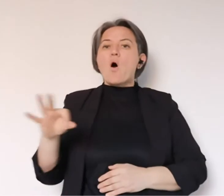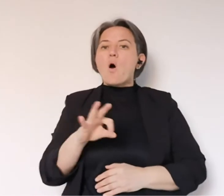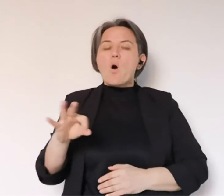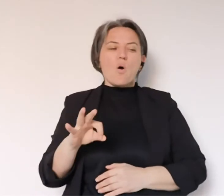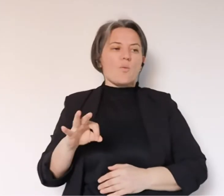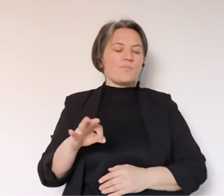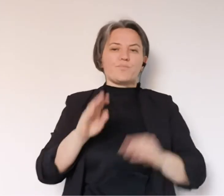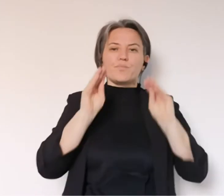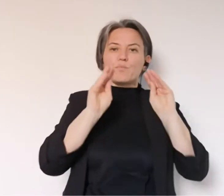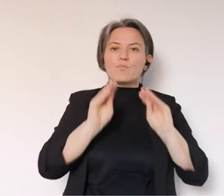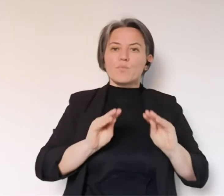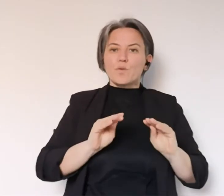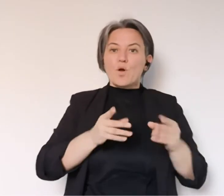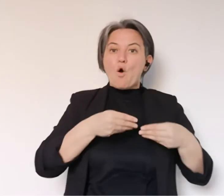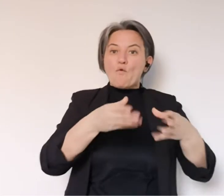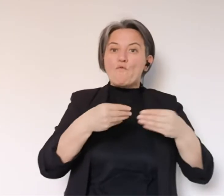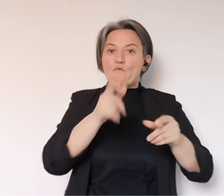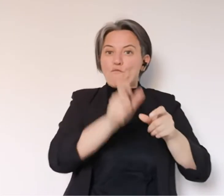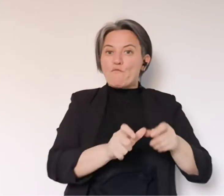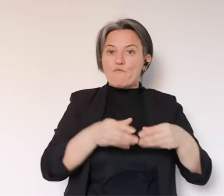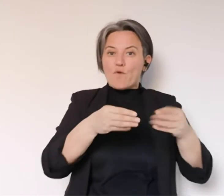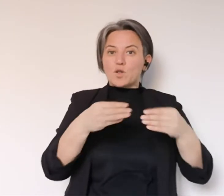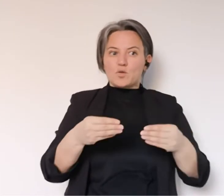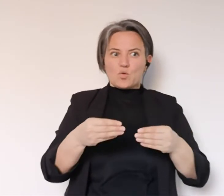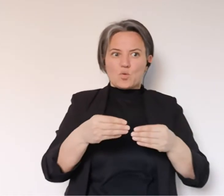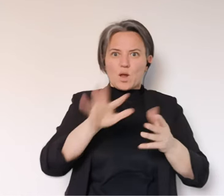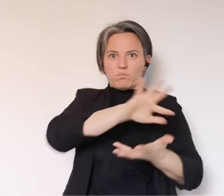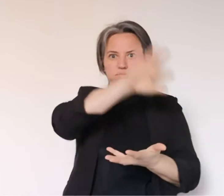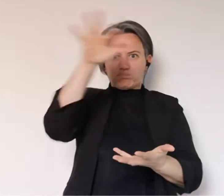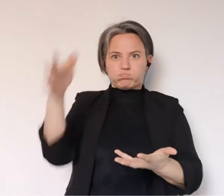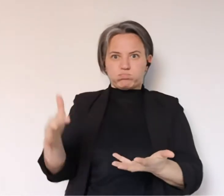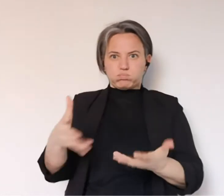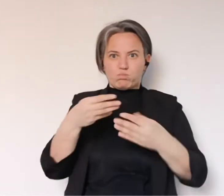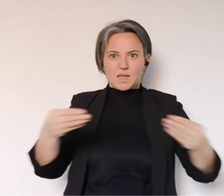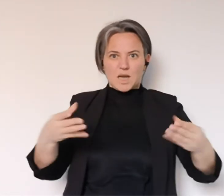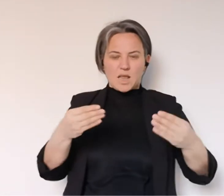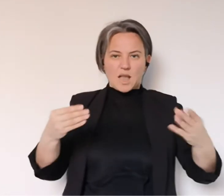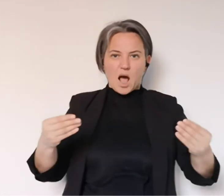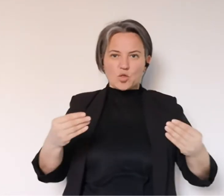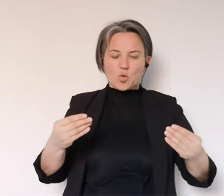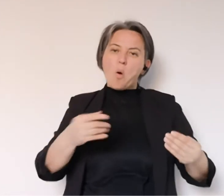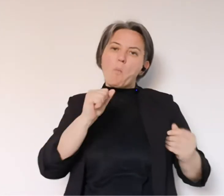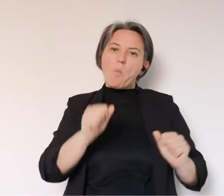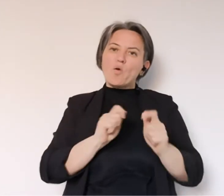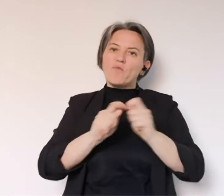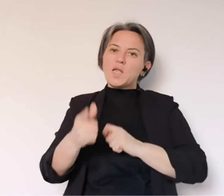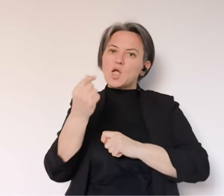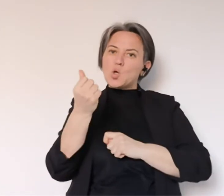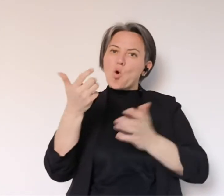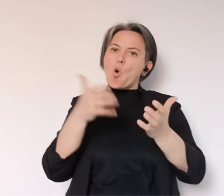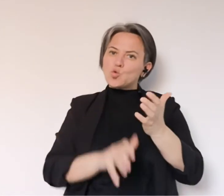distribuzione. Se invece siete fornitori, avete dei grandi stock con prezzi competitivi